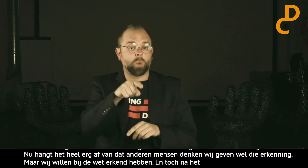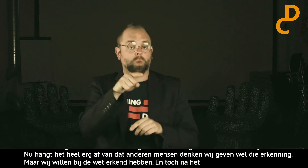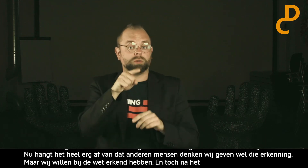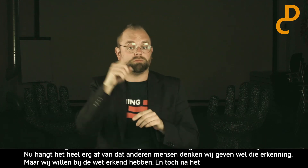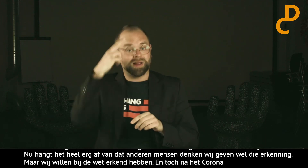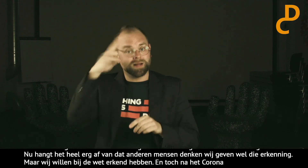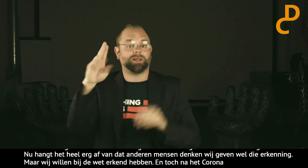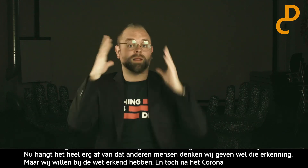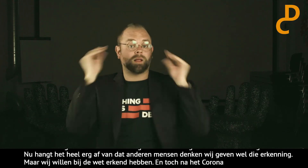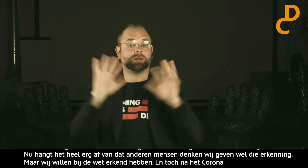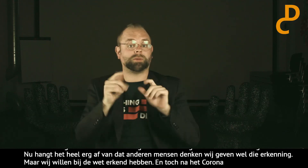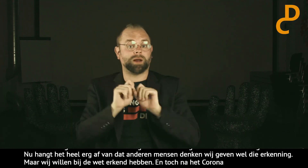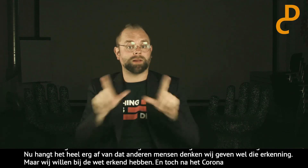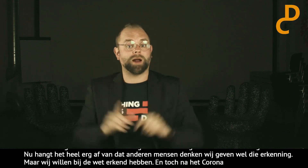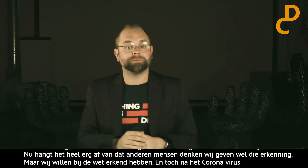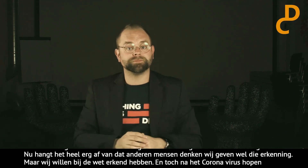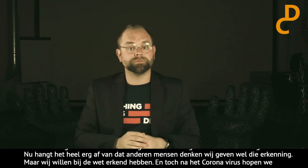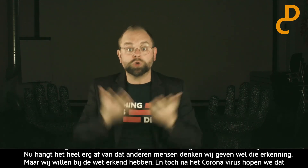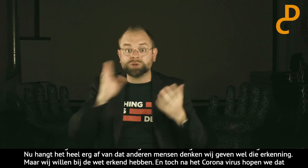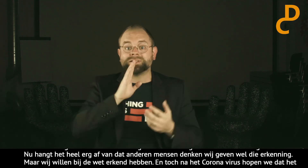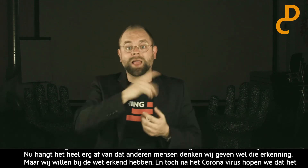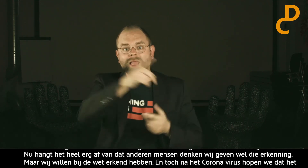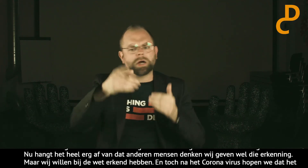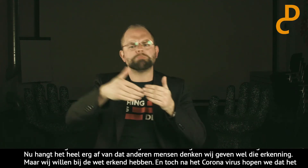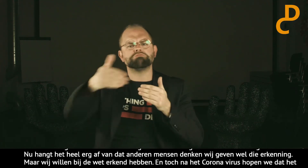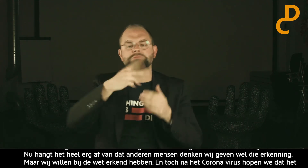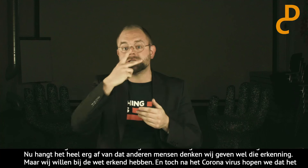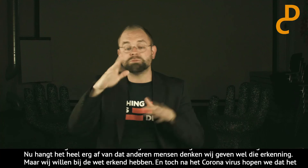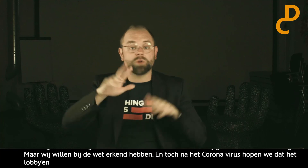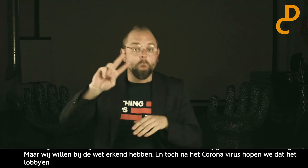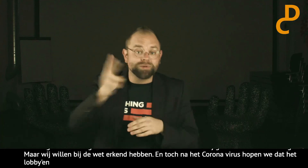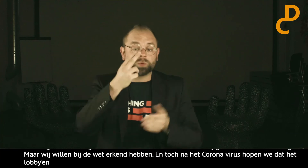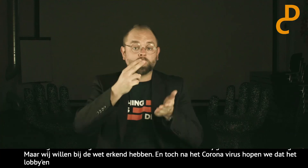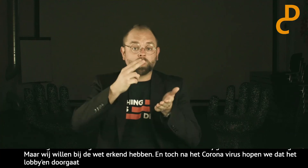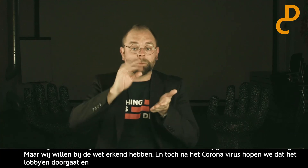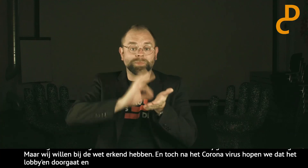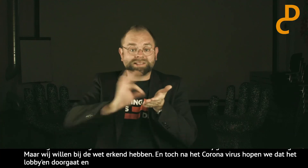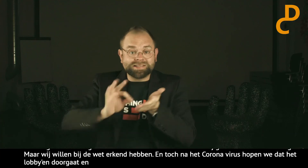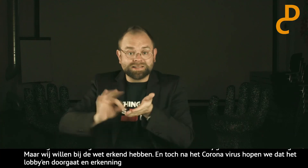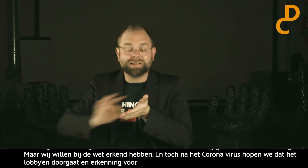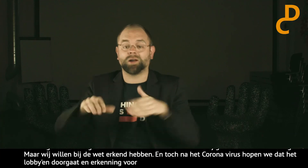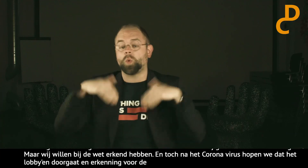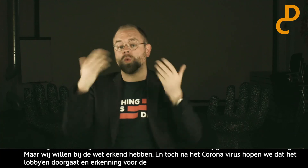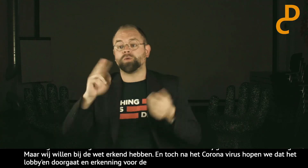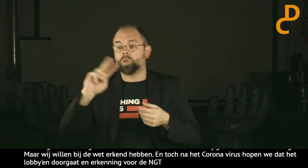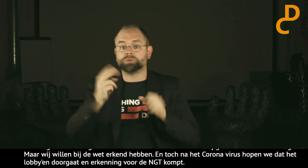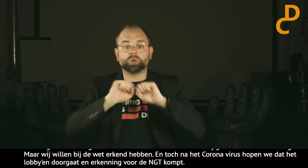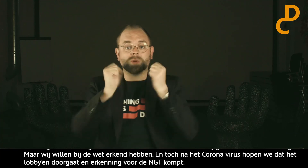met het lobbyen. En dat de erkenning van de Nederlandse gebarentaal komt. Dus als je binnenkort ergens een petitie moet gaan